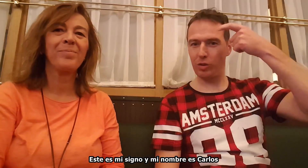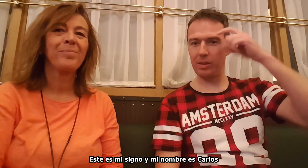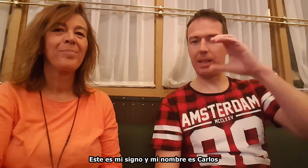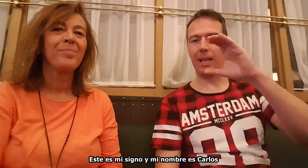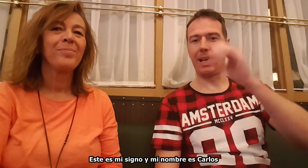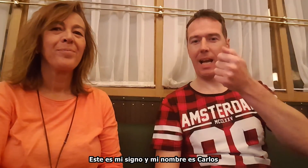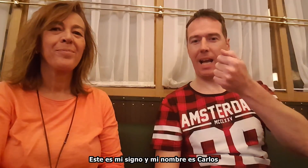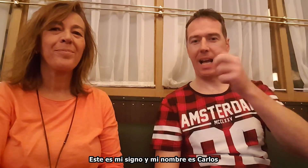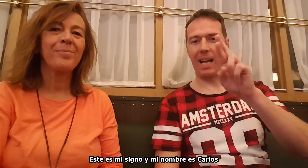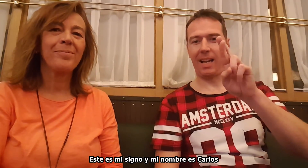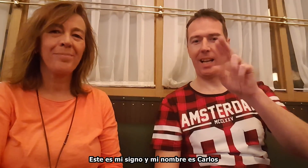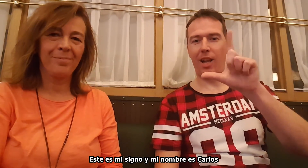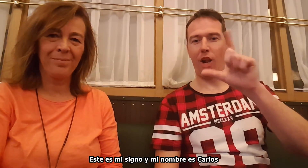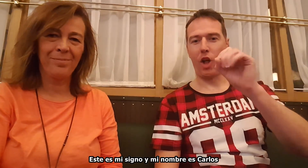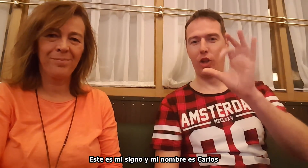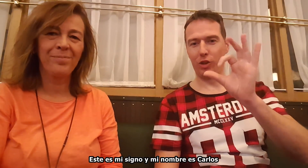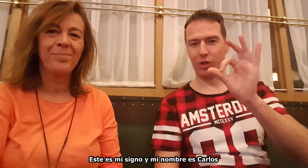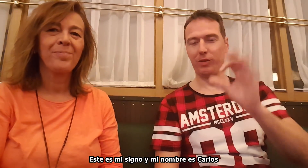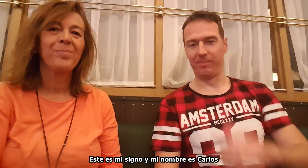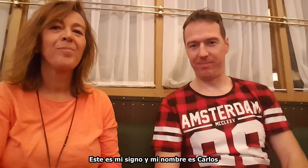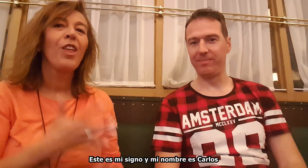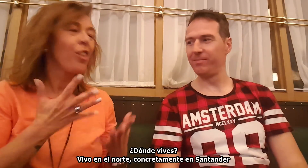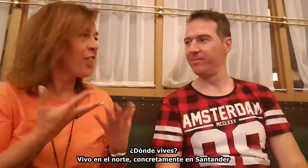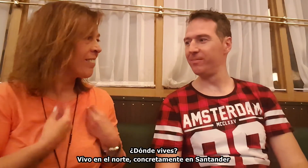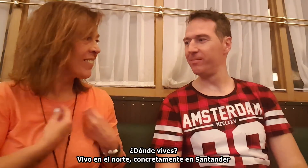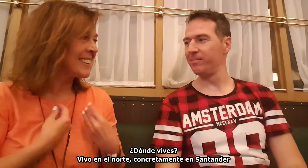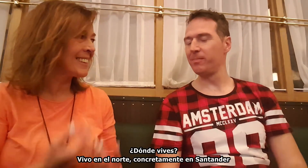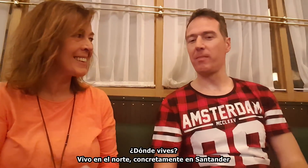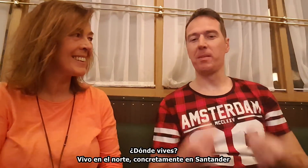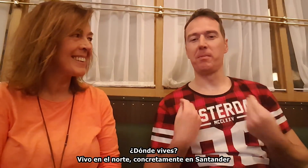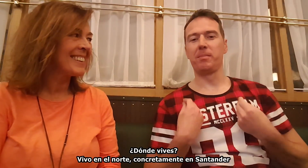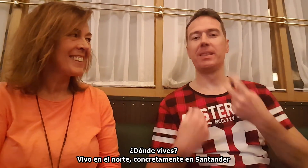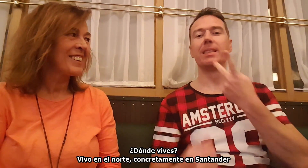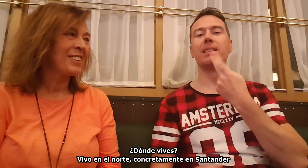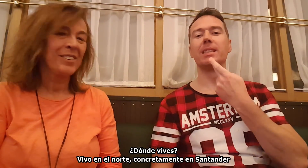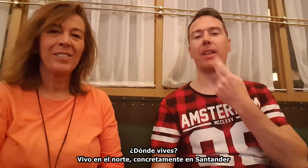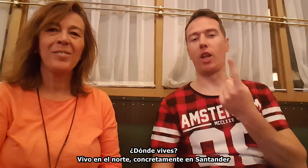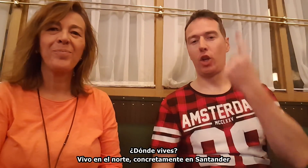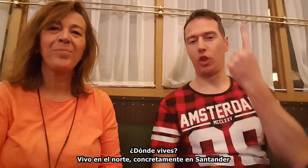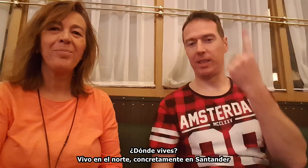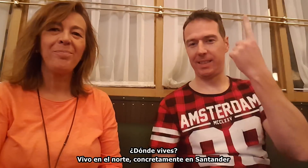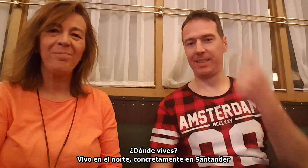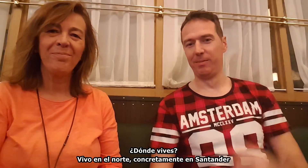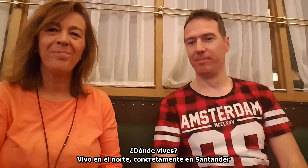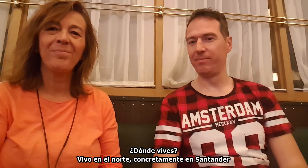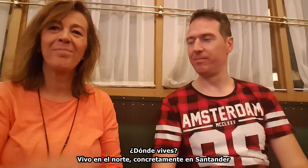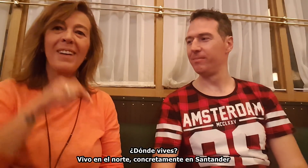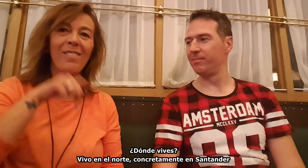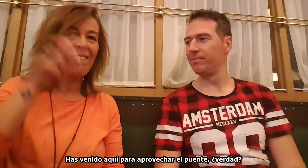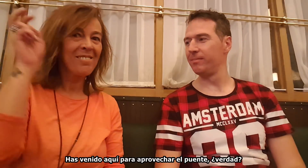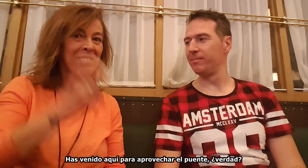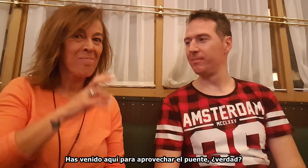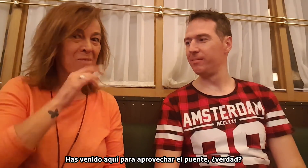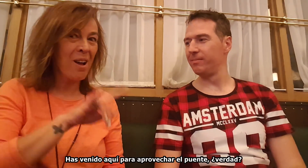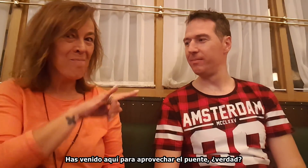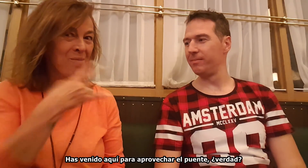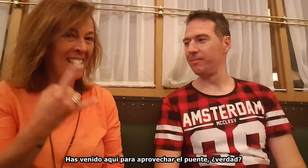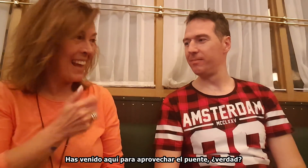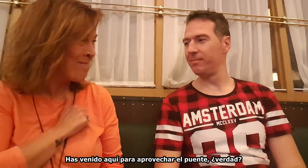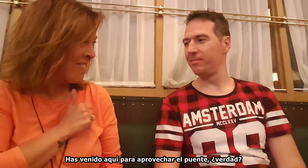mi signo y mi nombre es Carlos. ¿Dónde vives? Vivo en Santander, en el norte. Has venido aquí para aprovechar el